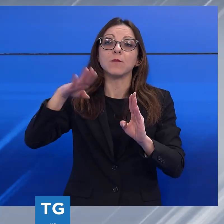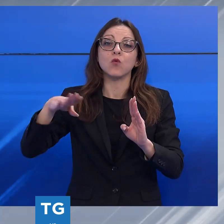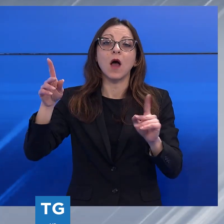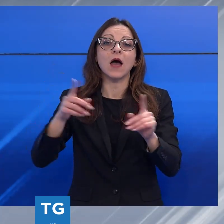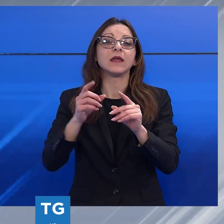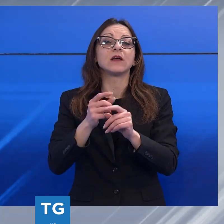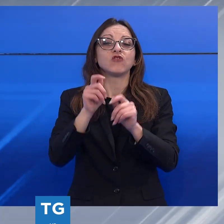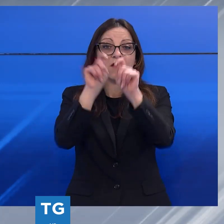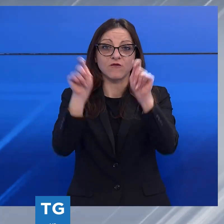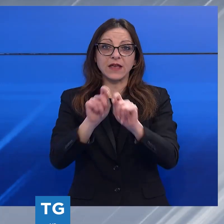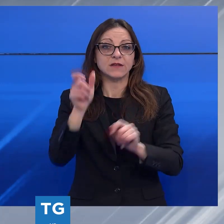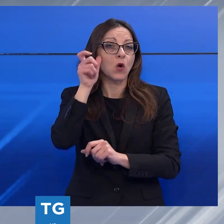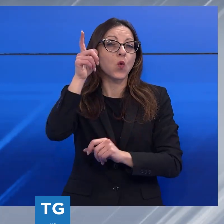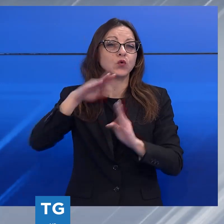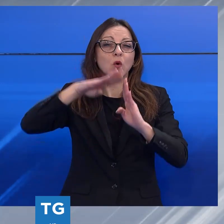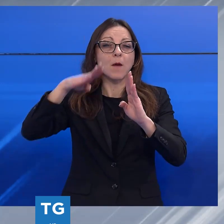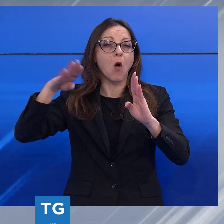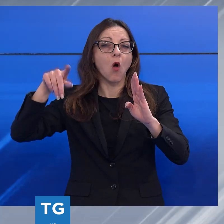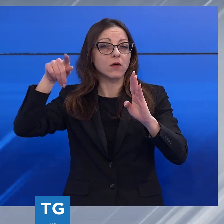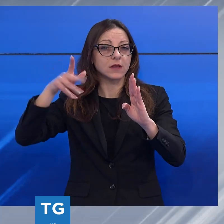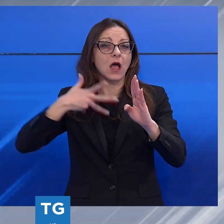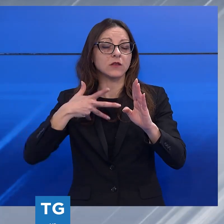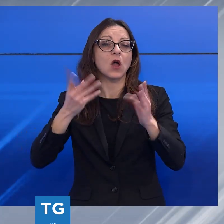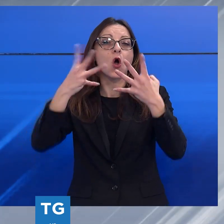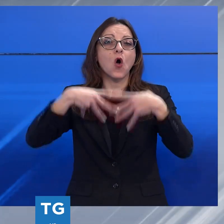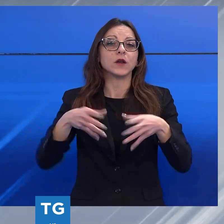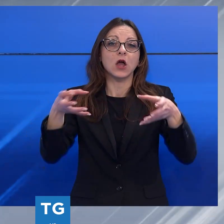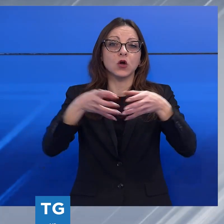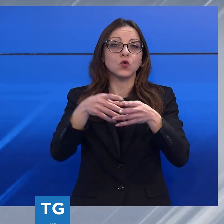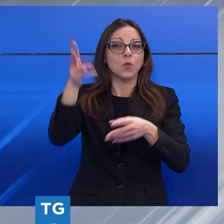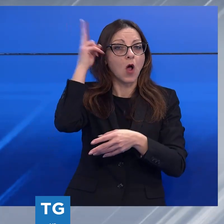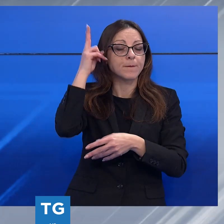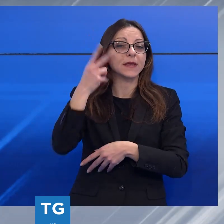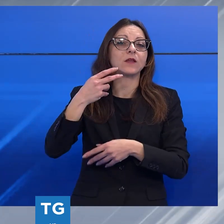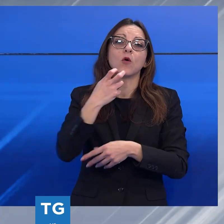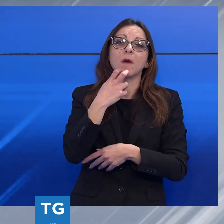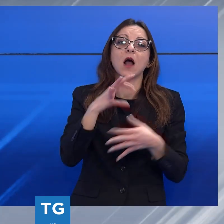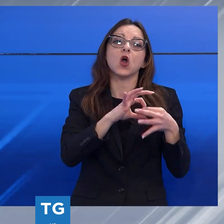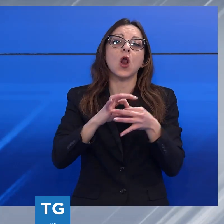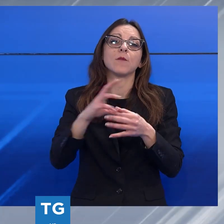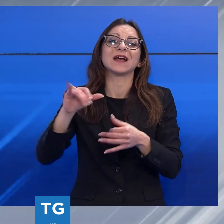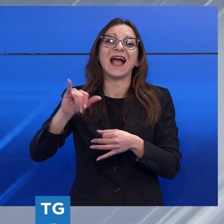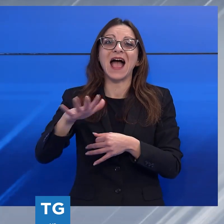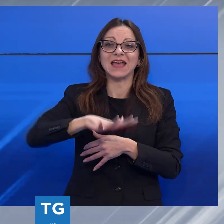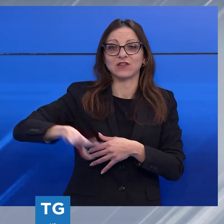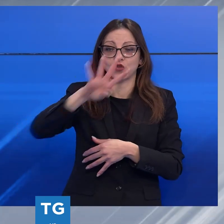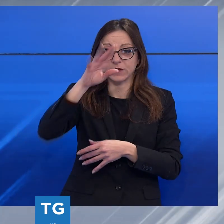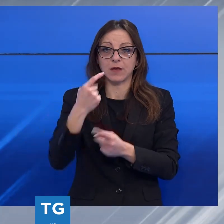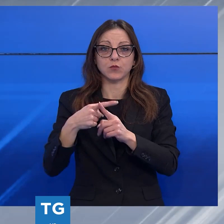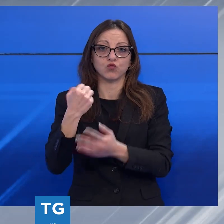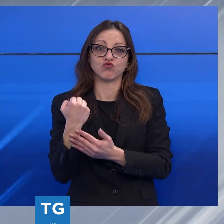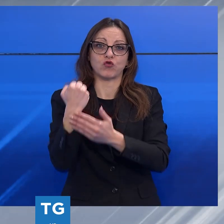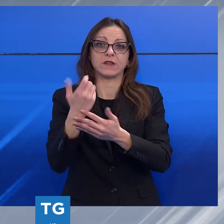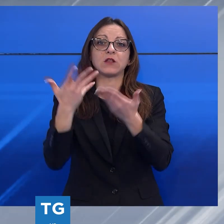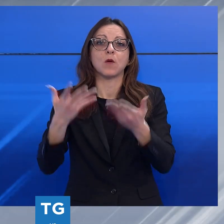organizzato dal Club Alpino Italiano di Massa con la collaborazione di varie sezioni del CAI della Toscana e il sostegno del Parco